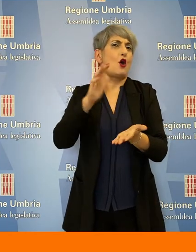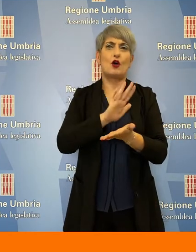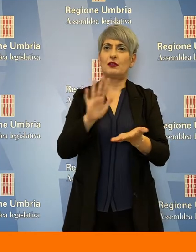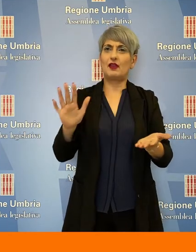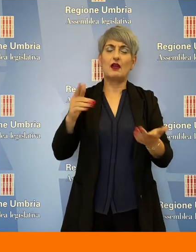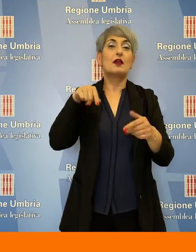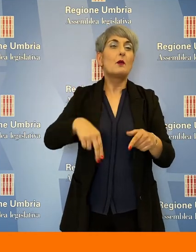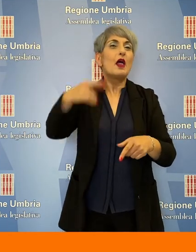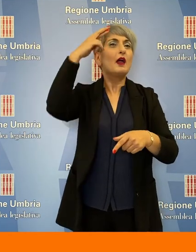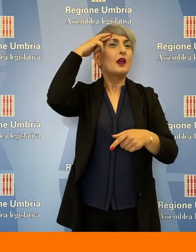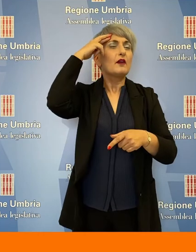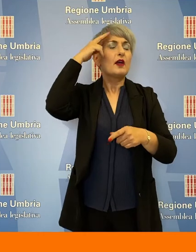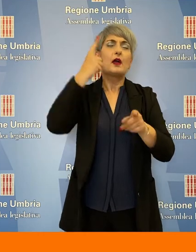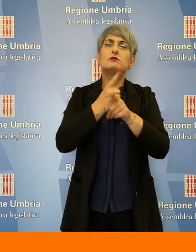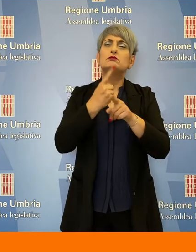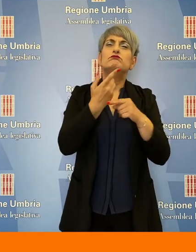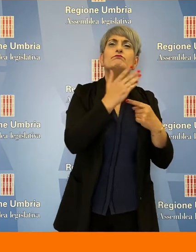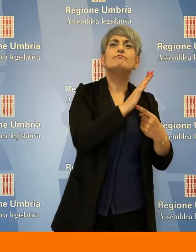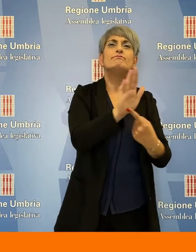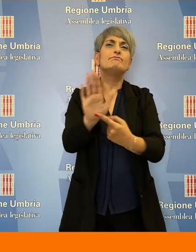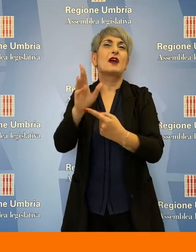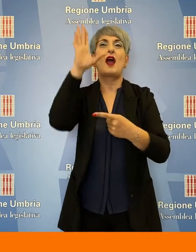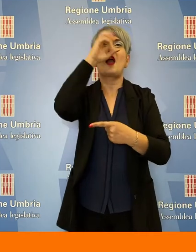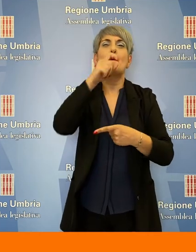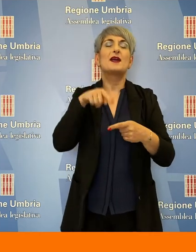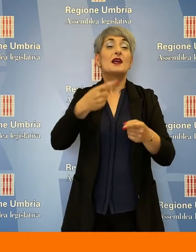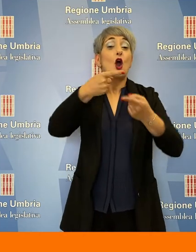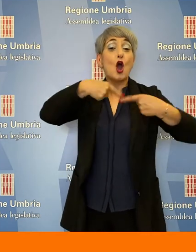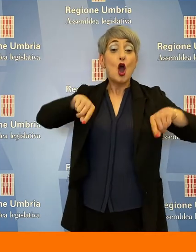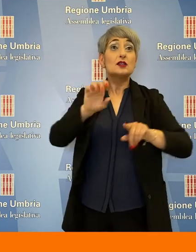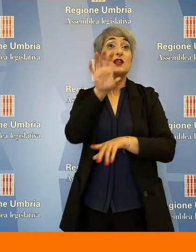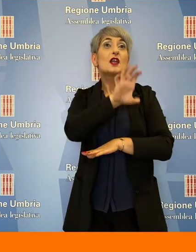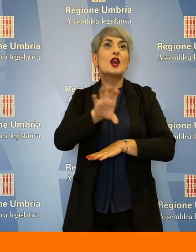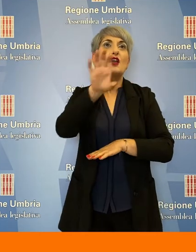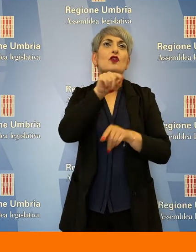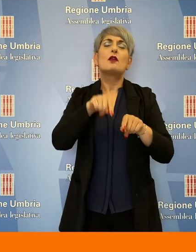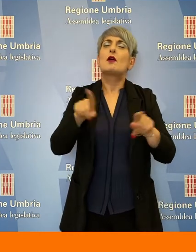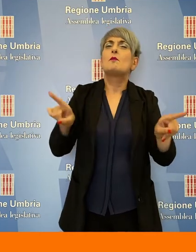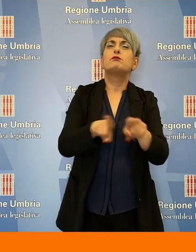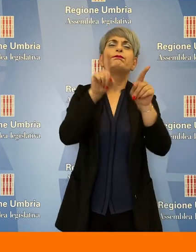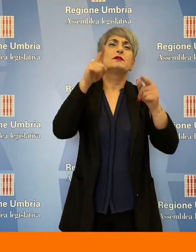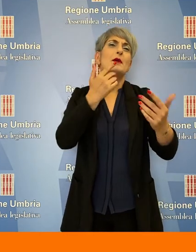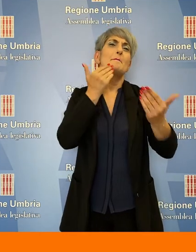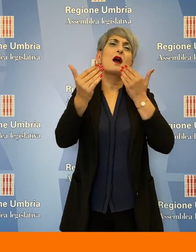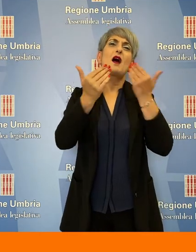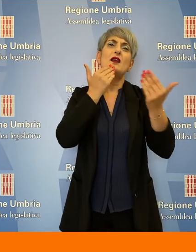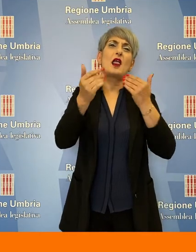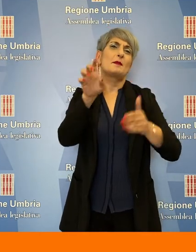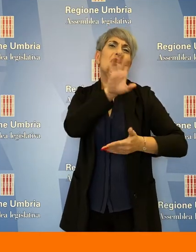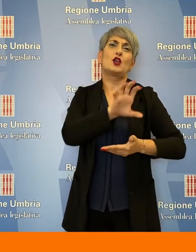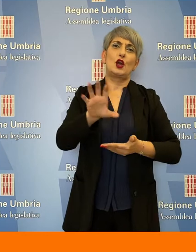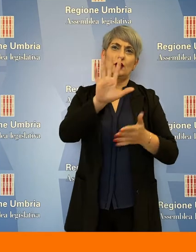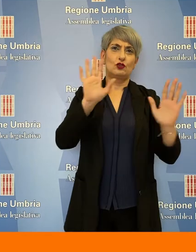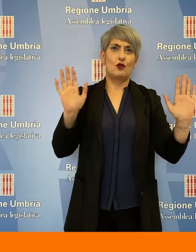ricorrenza che dovrebbe far capire a tutti l'importanza del Consiglio regionale come vero e proprio Parlamento della nostra regione.